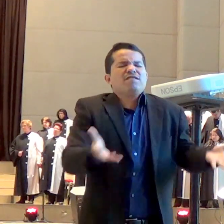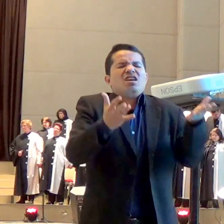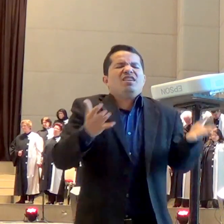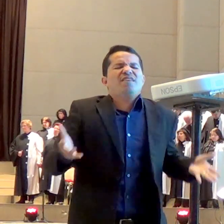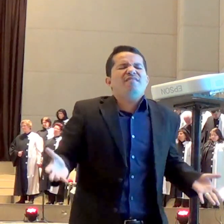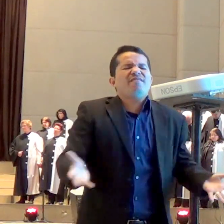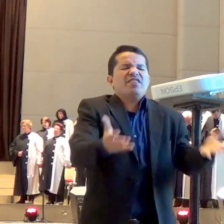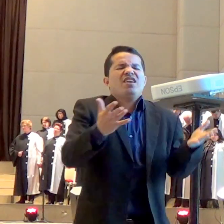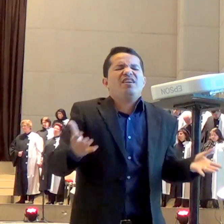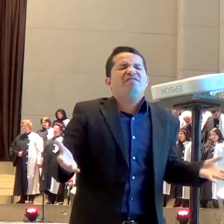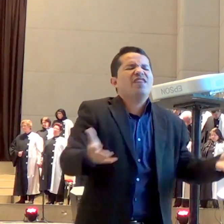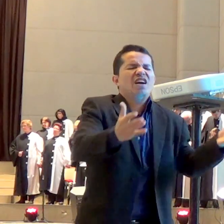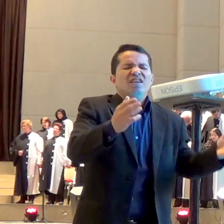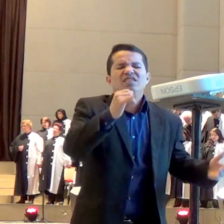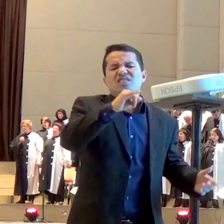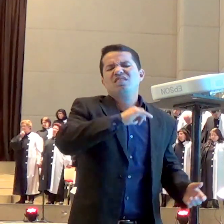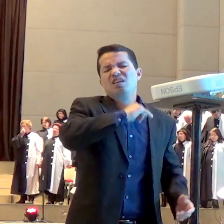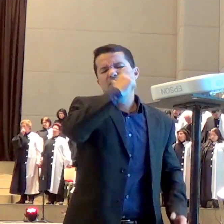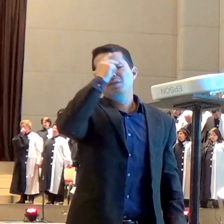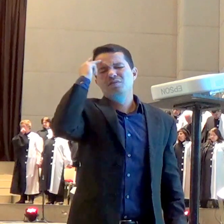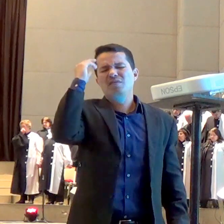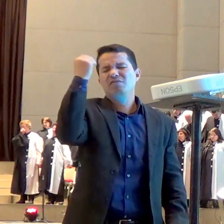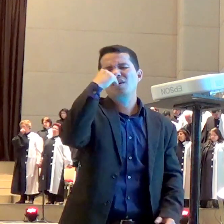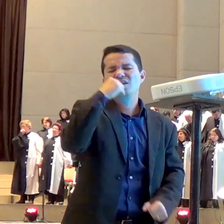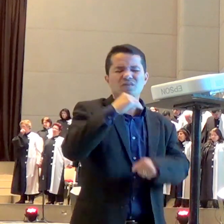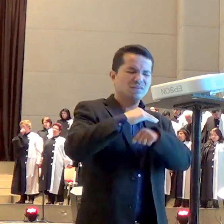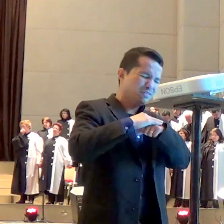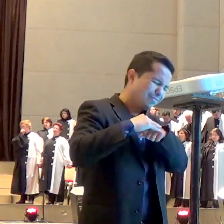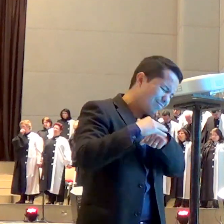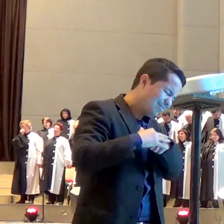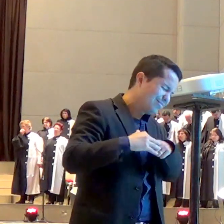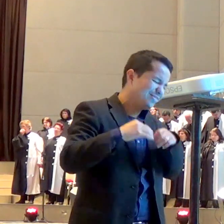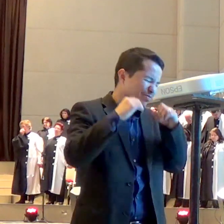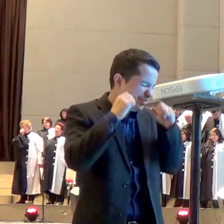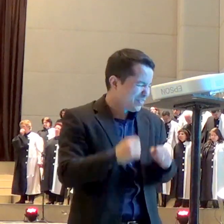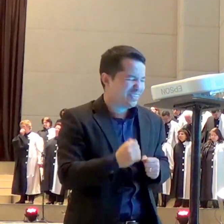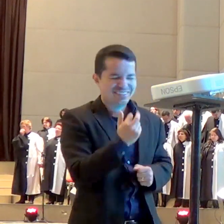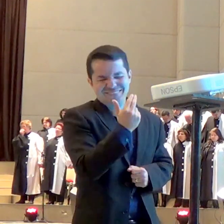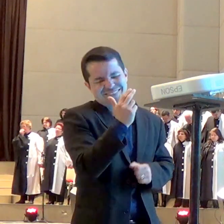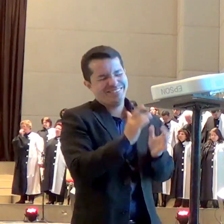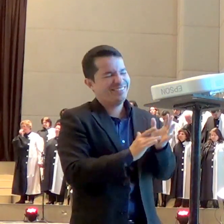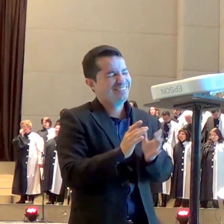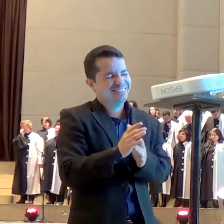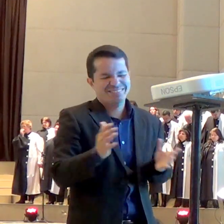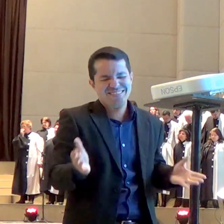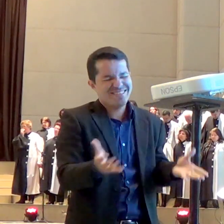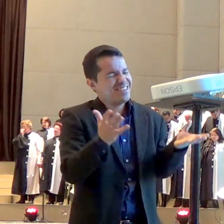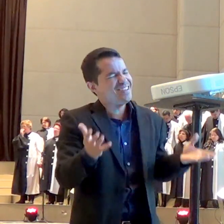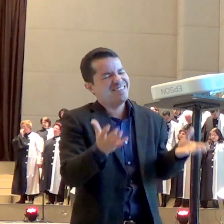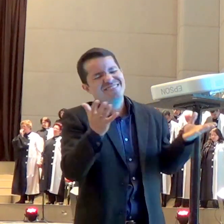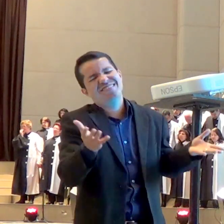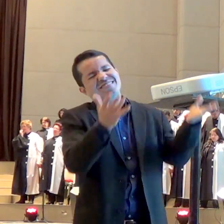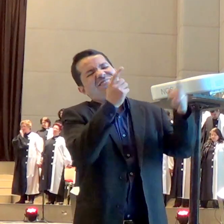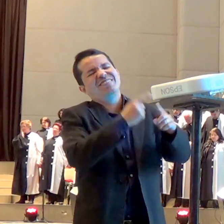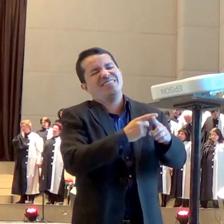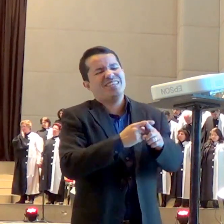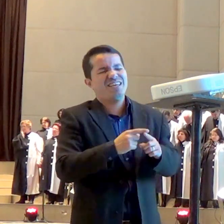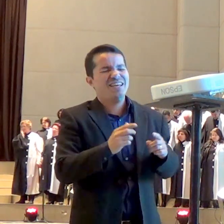enfraquecidos sejam consolados assim como Jesus foi fortalecido pelo ministério dos anjos ó